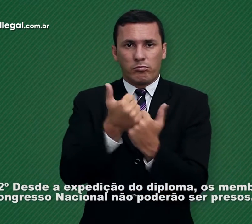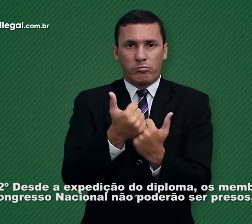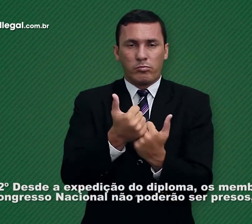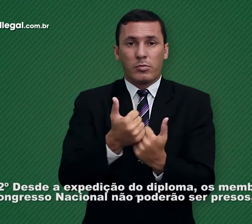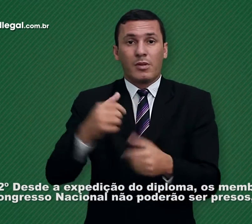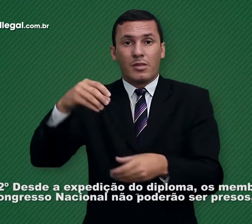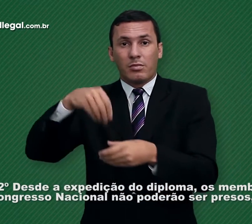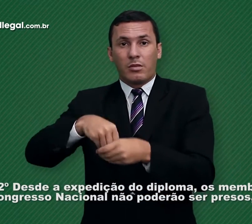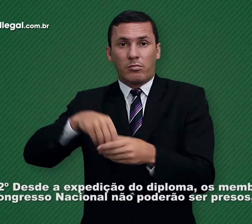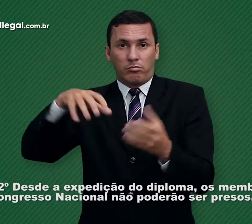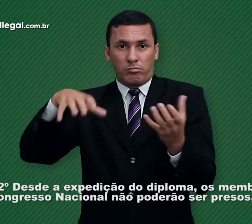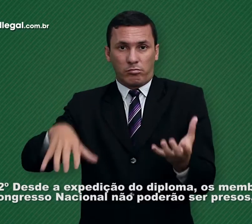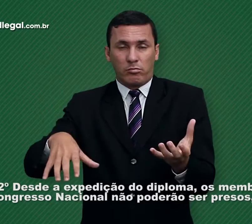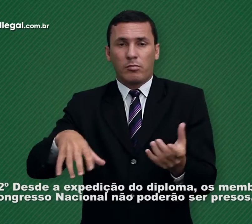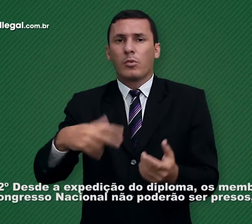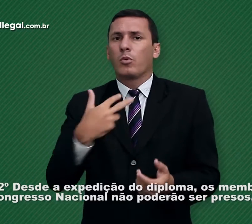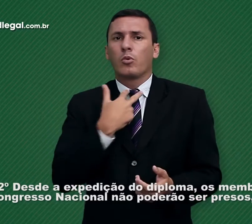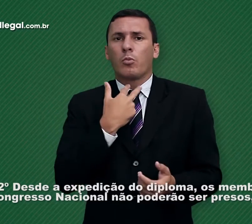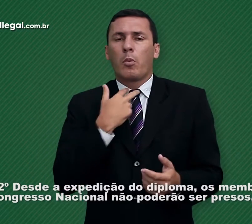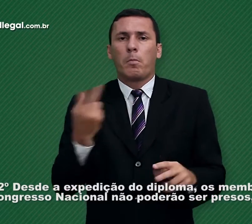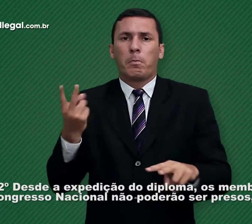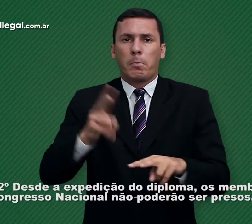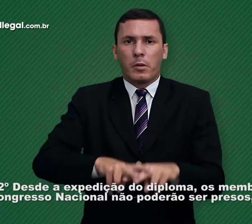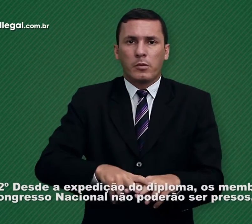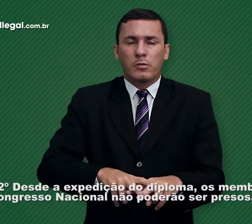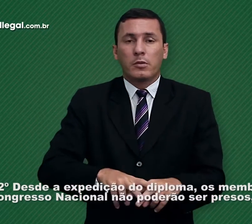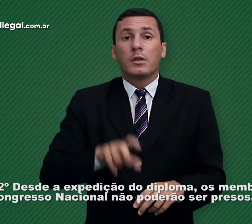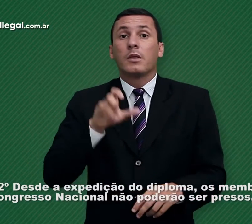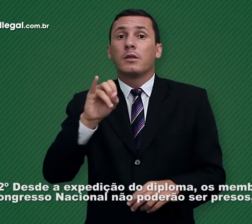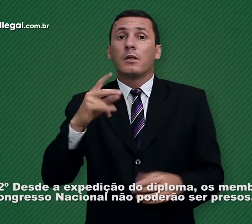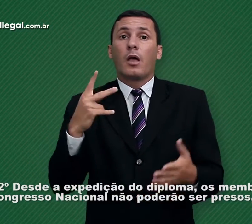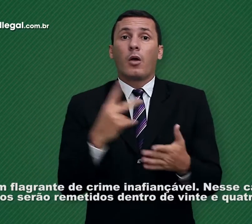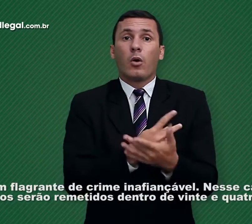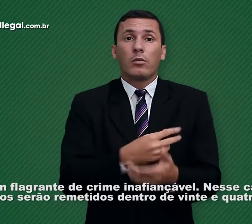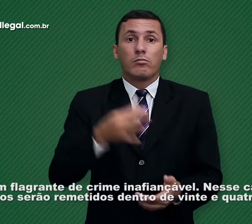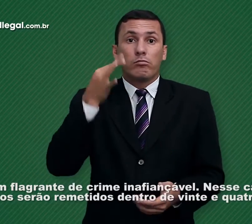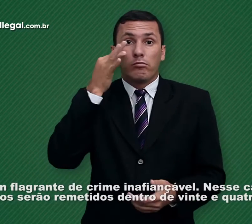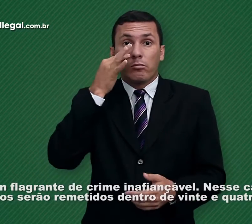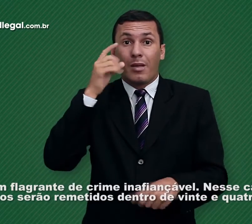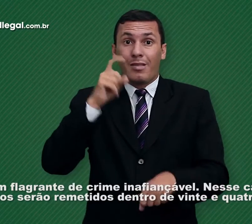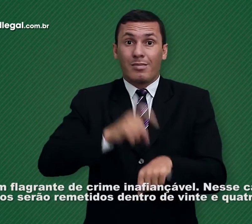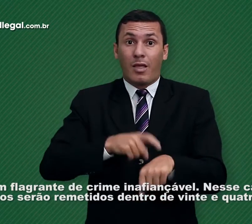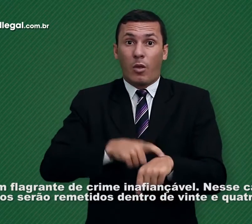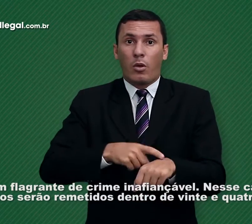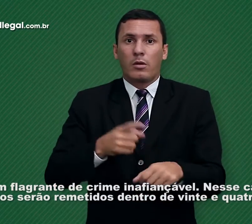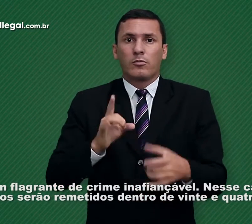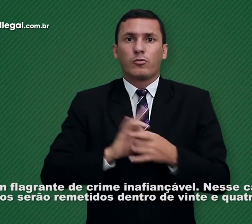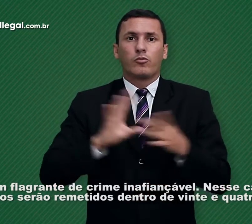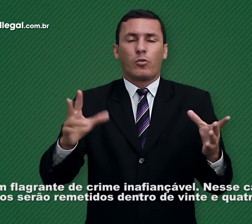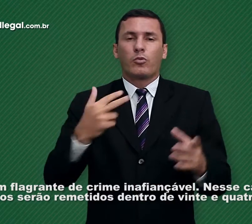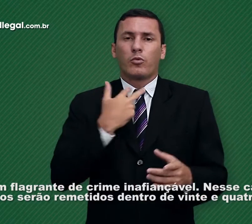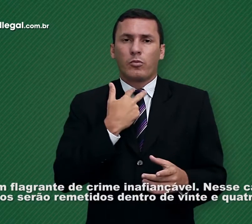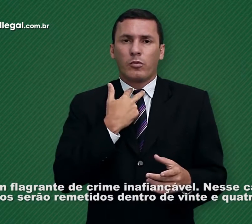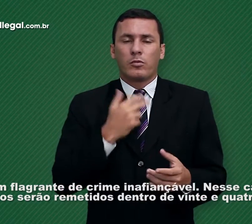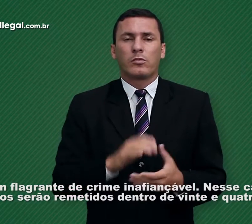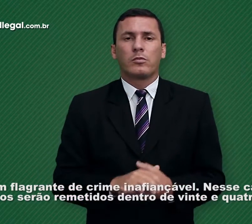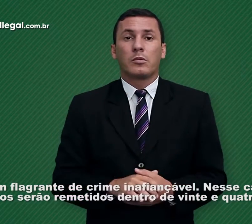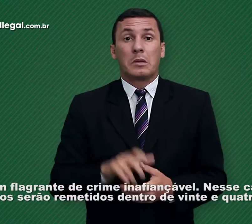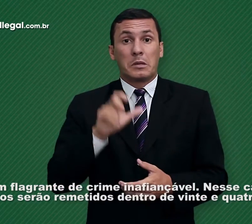os membros do Congresso Nacional não poderão ser presos, salvo em flagrante de crime inafiançável. Nesse